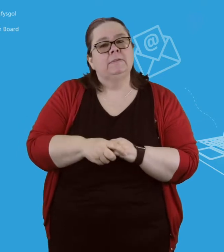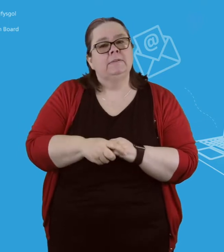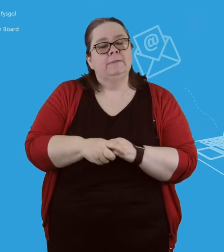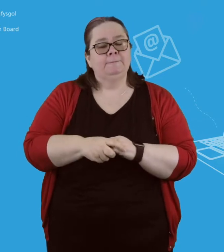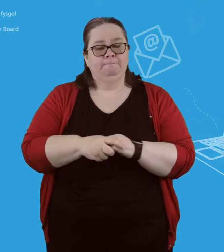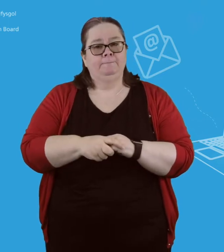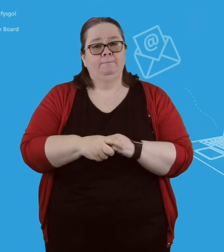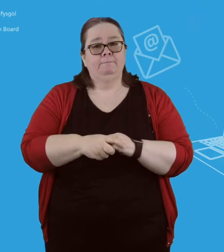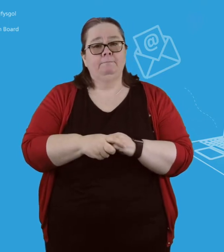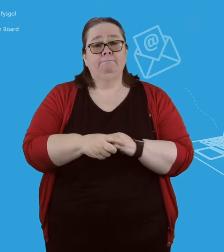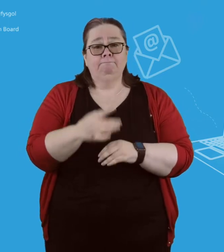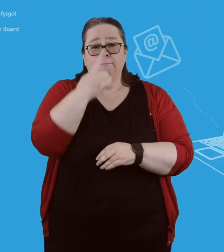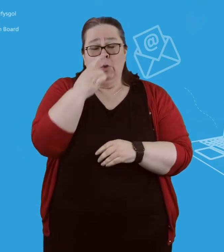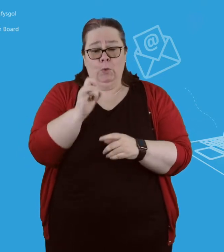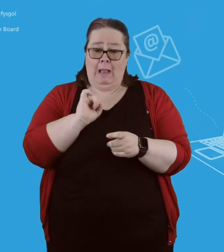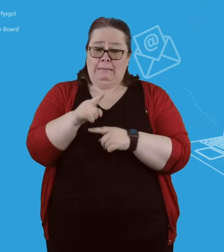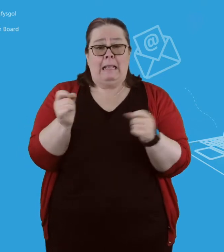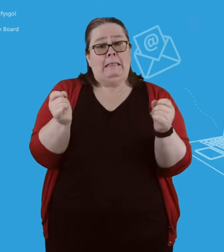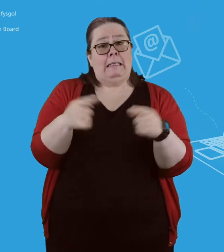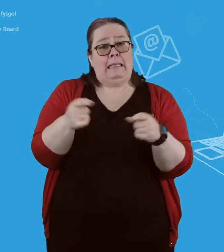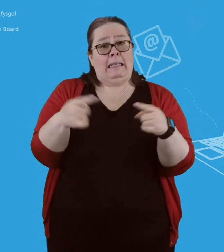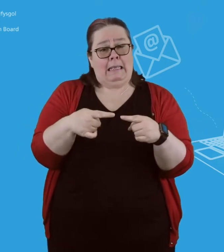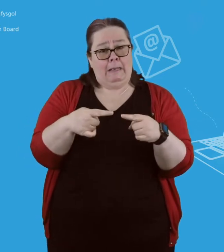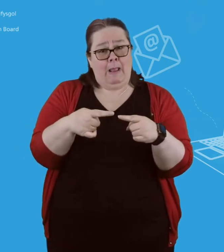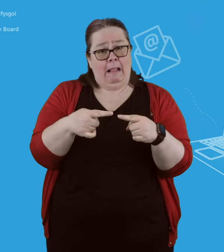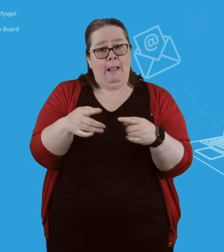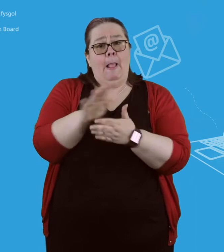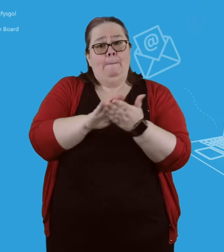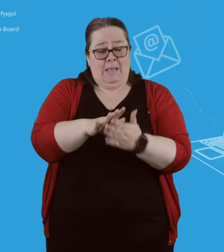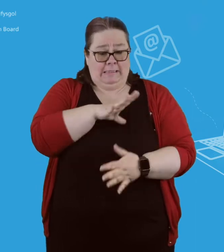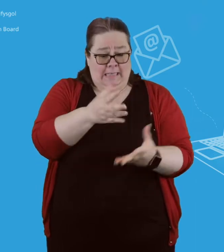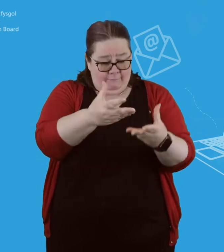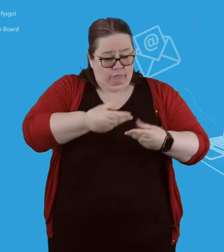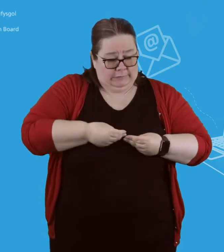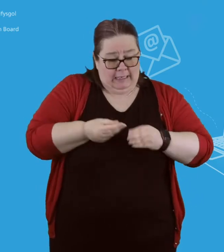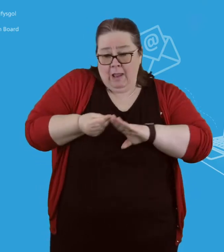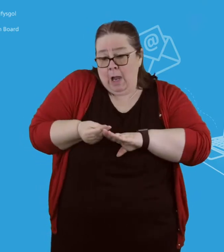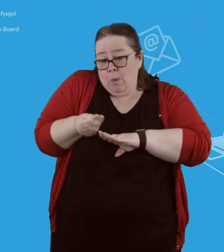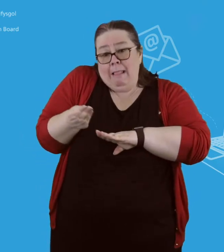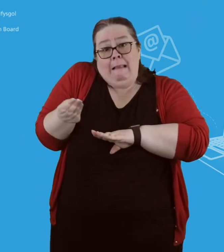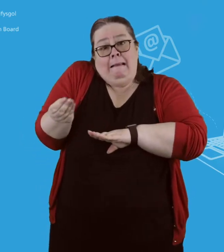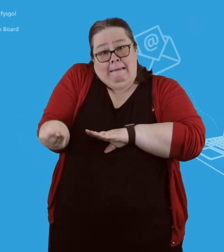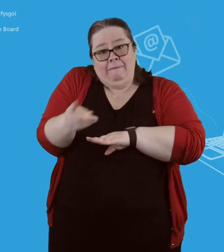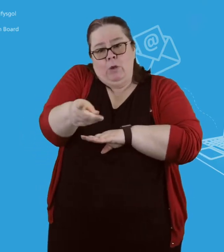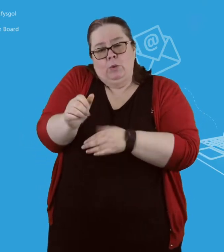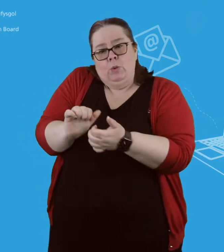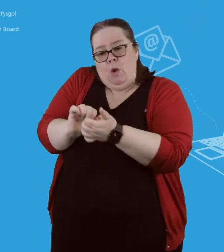enw llawn a dyddiad gennu'r sawl sy'n anwyl i chi ar ben yr ebost. Hep y wybodaeth hon,